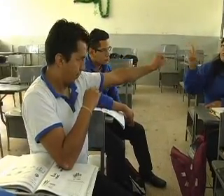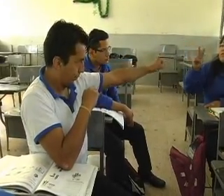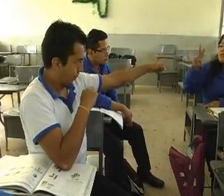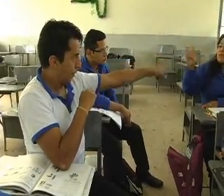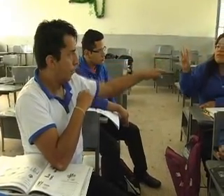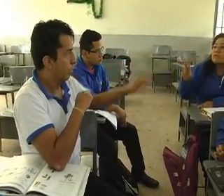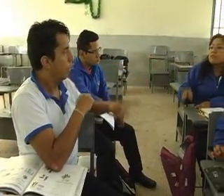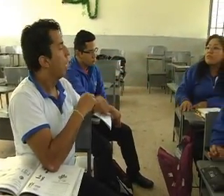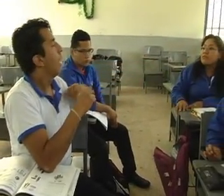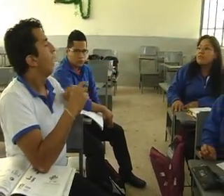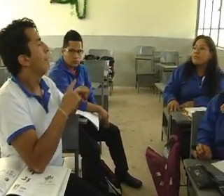Ecuador TV.